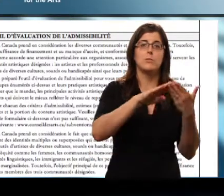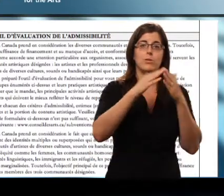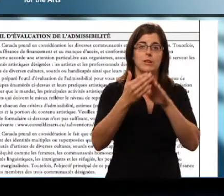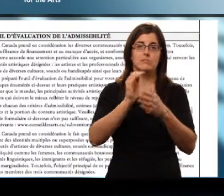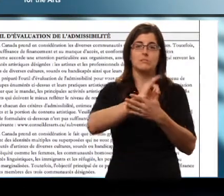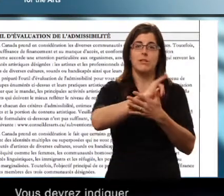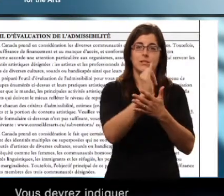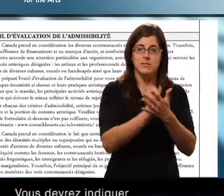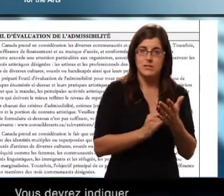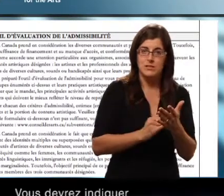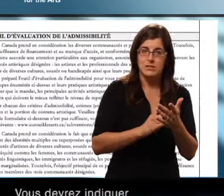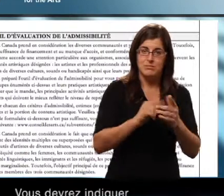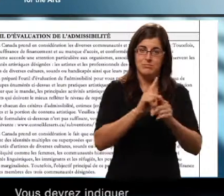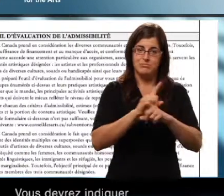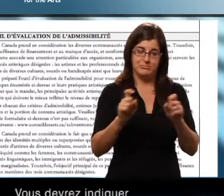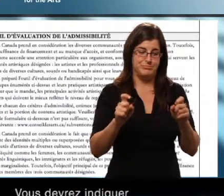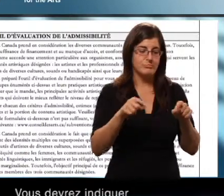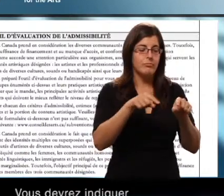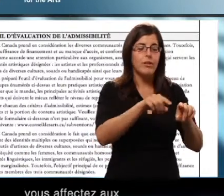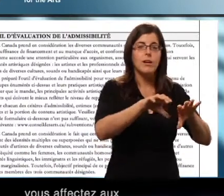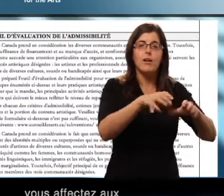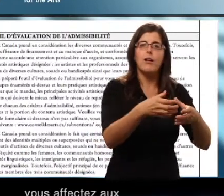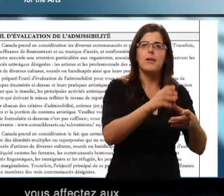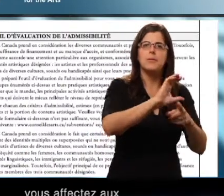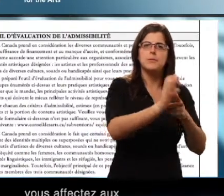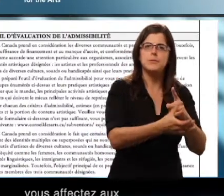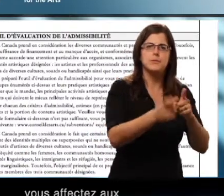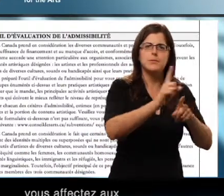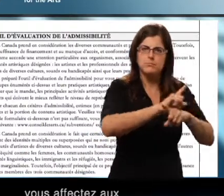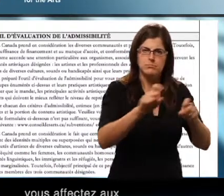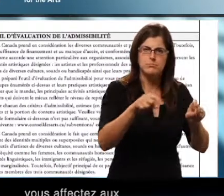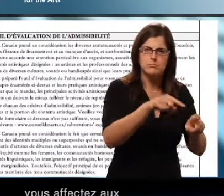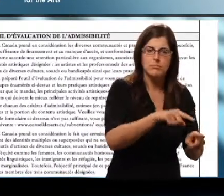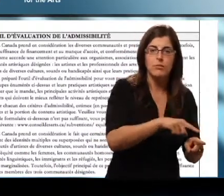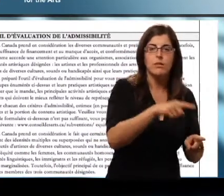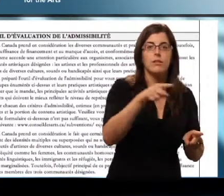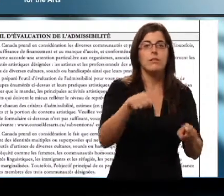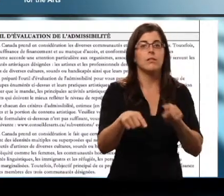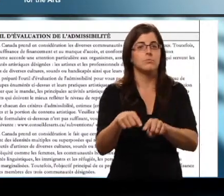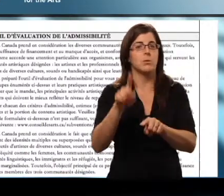Vous devrez indiquer combien de ressources vous affectez aux communautés artistiques de diverses cultures